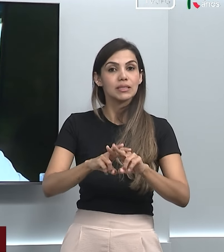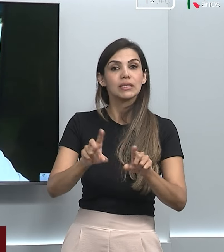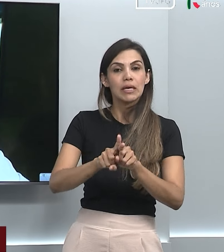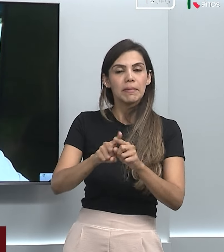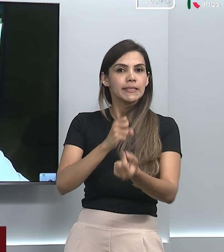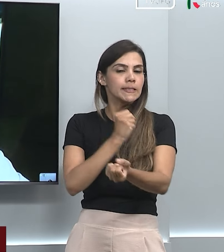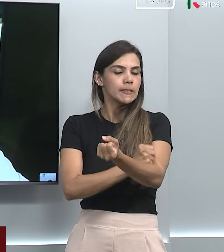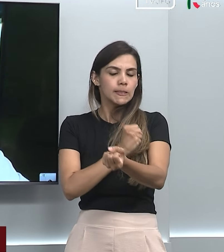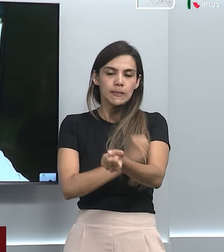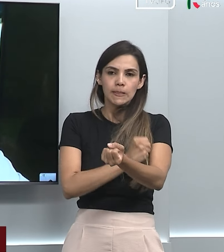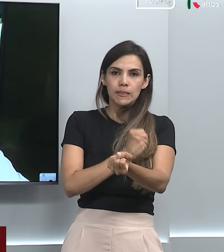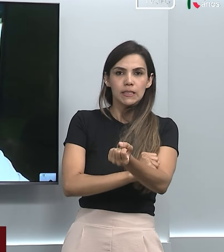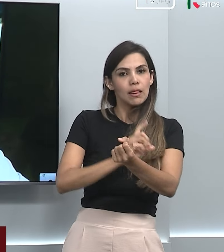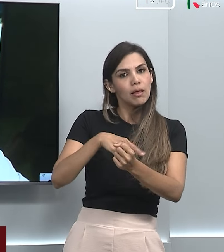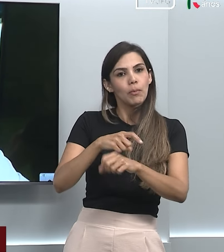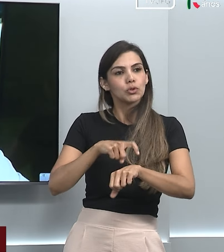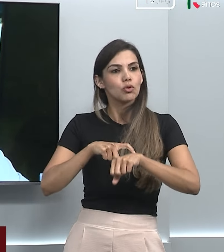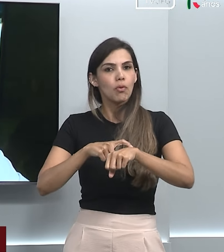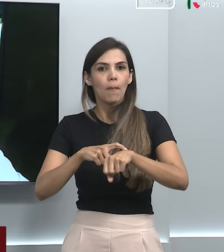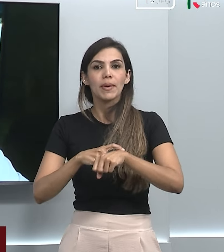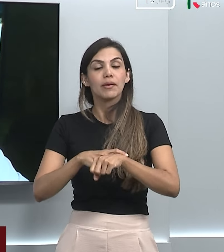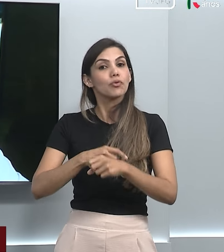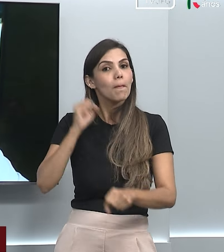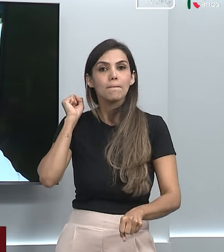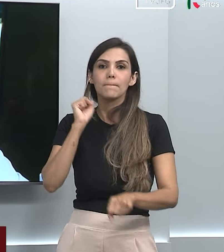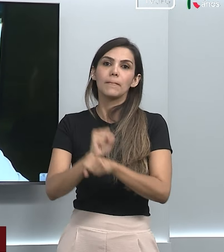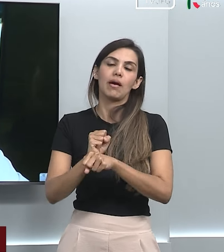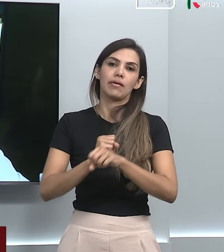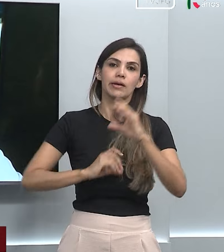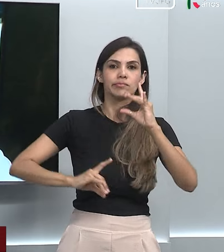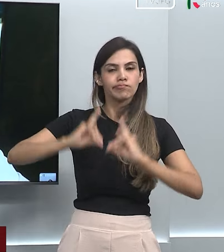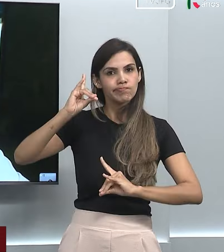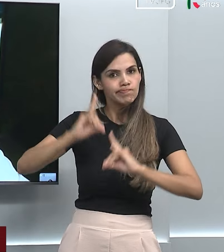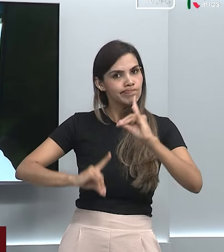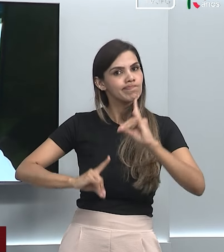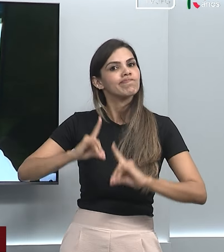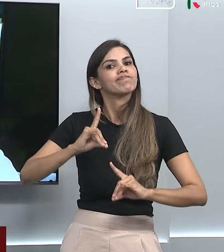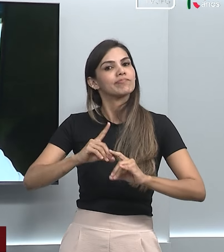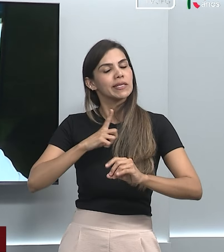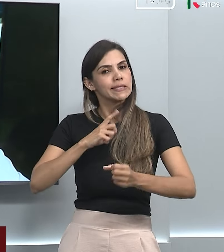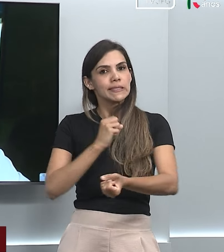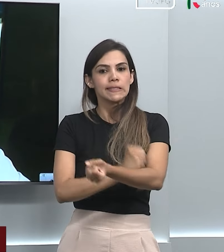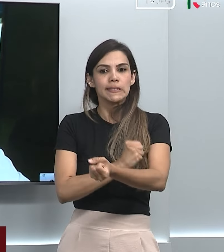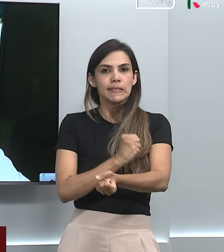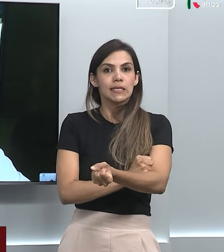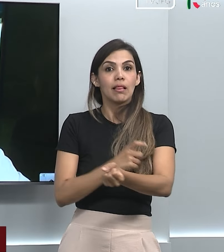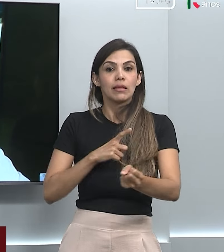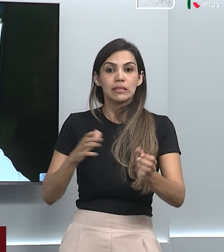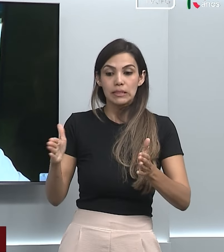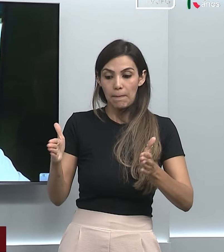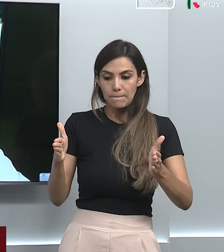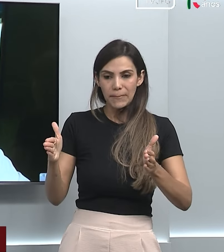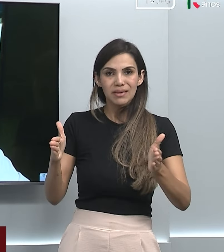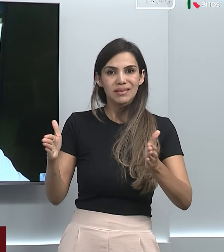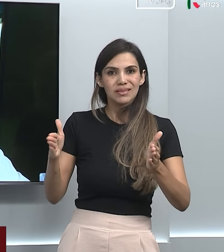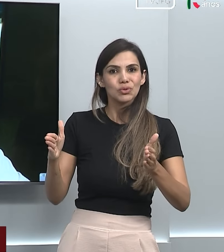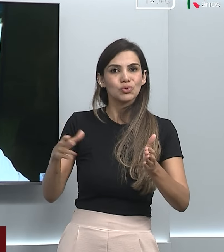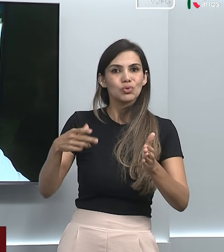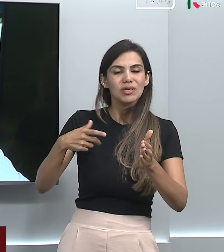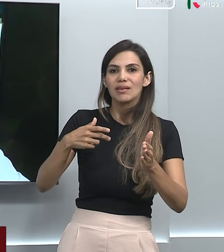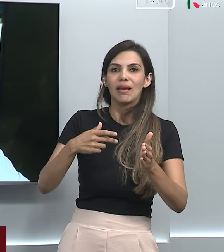na hora da retirada. E ele tem um fenômeno que a gente chama do fenômeno da retirada, onde ele faz um hipogonadismo